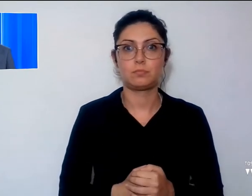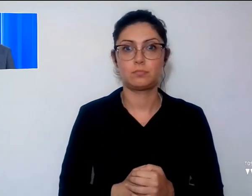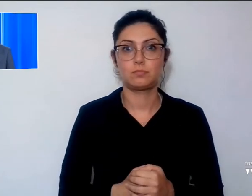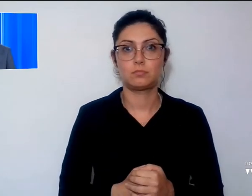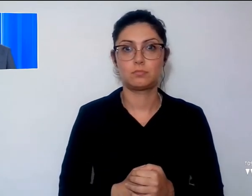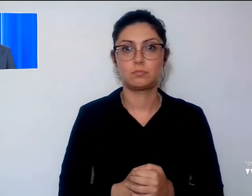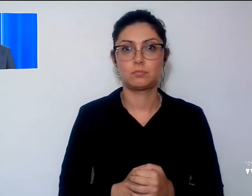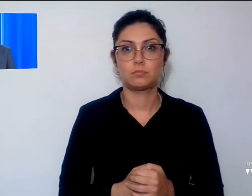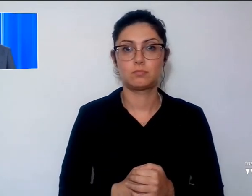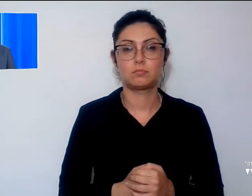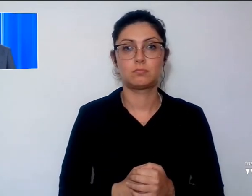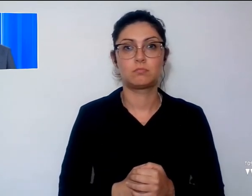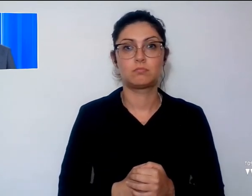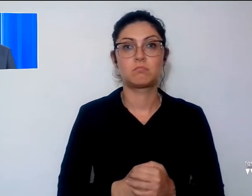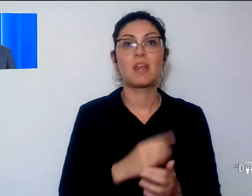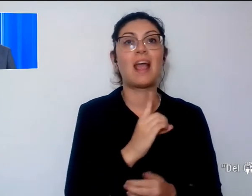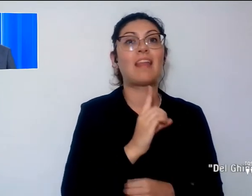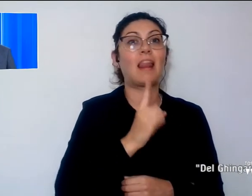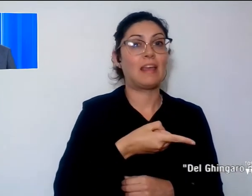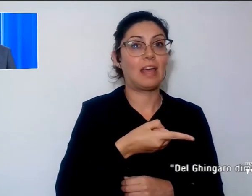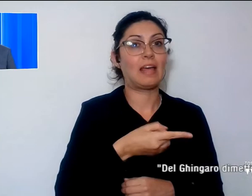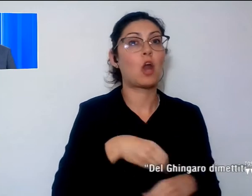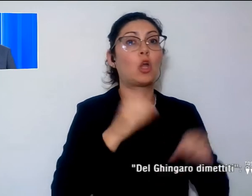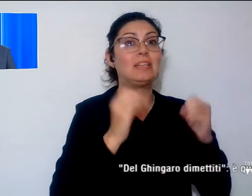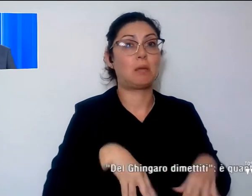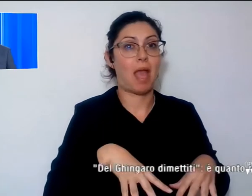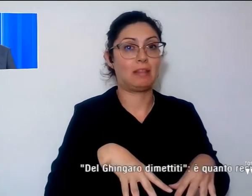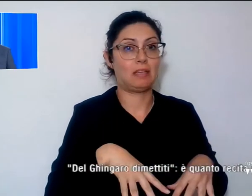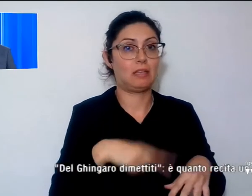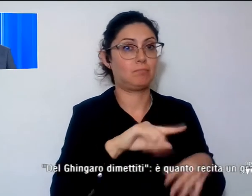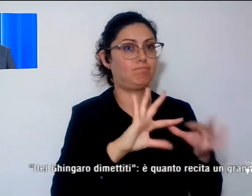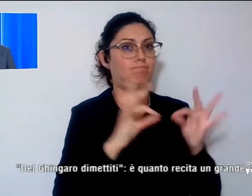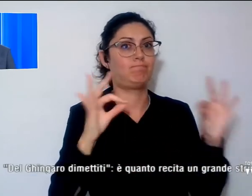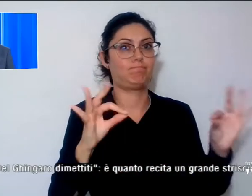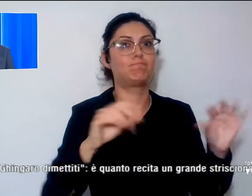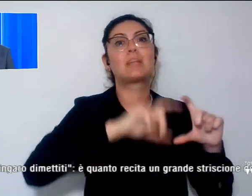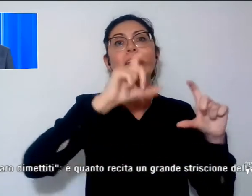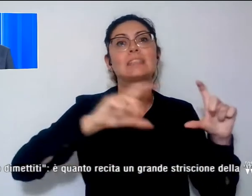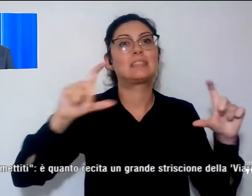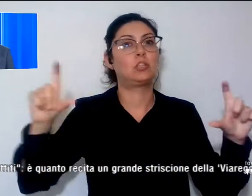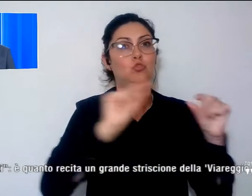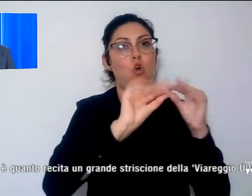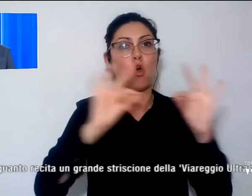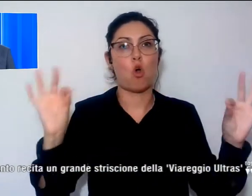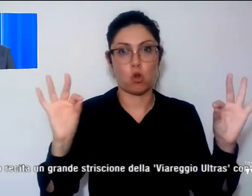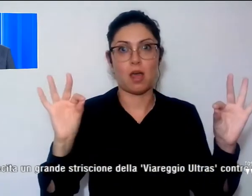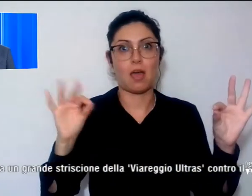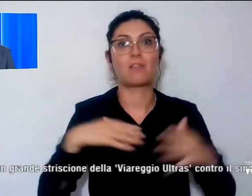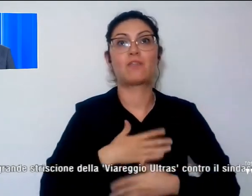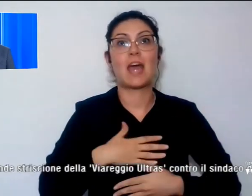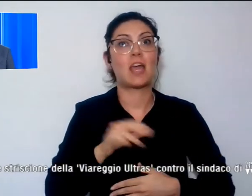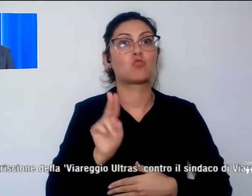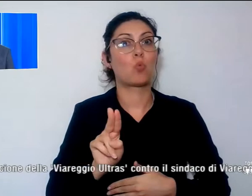Del Ghingaro di Mettiti è quanto recita un grande striscione della Viareggio Ultras contro il